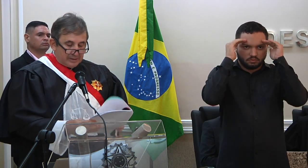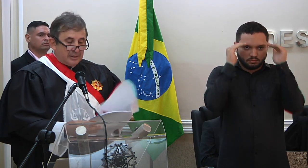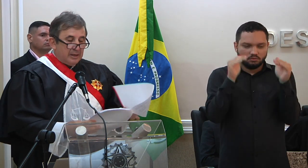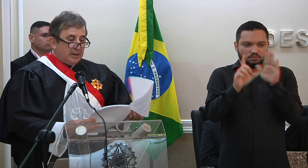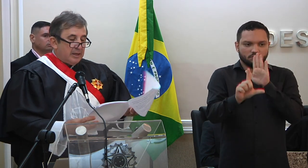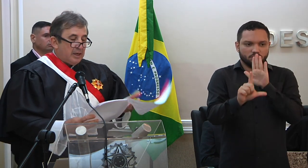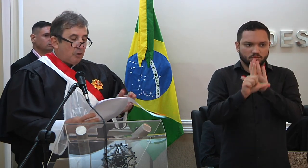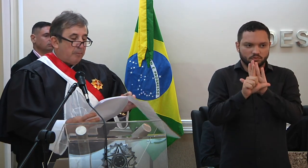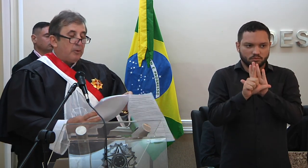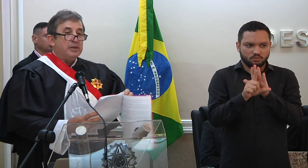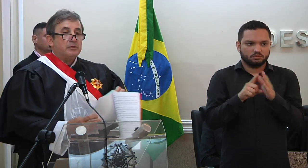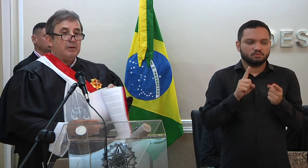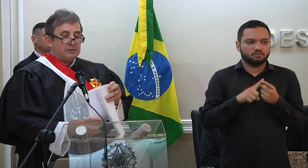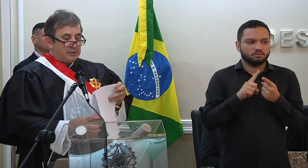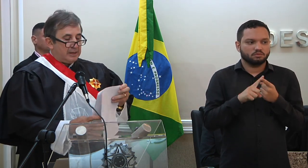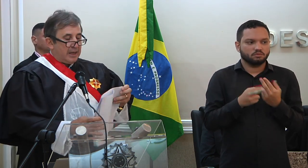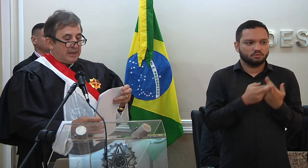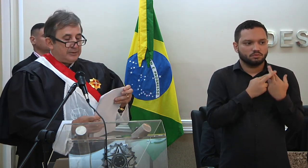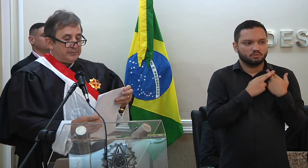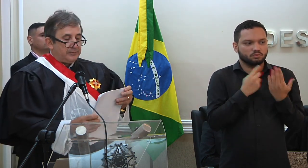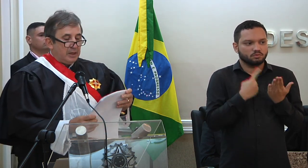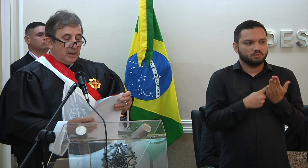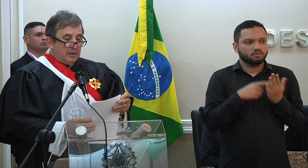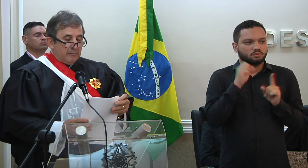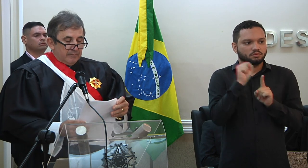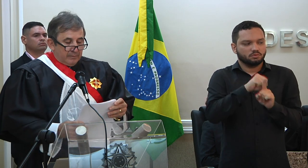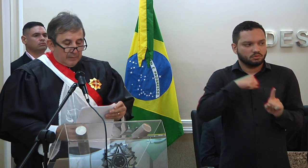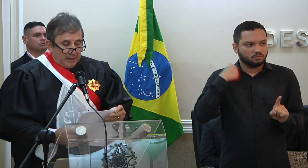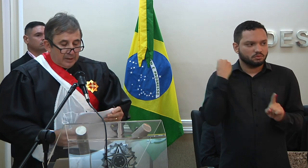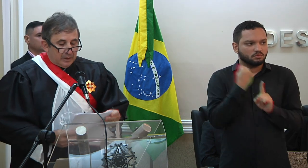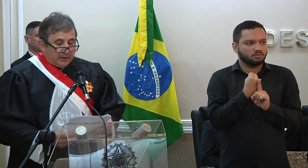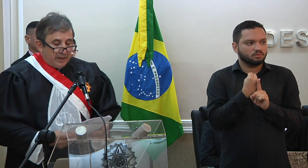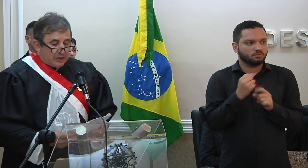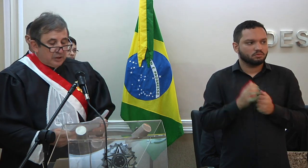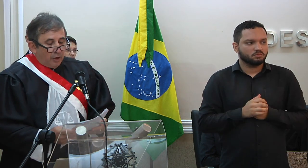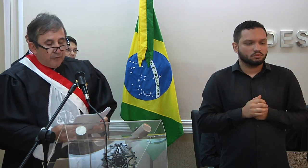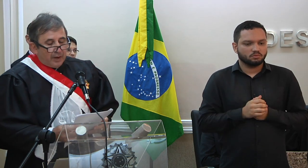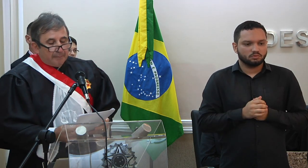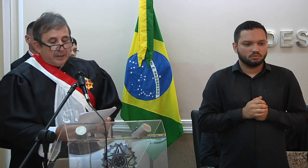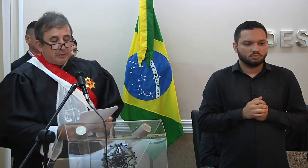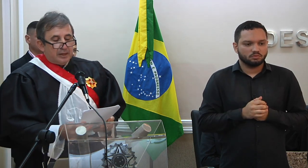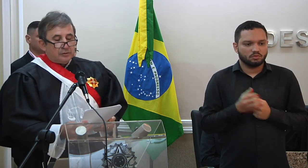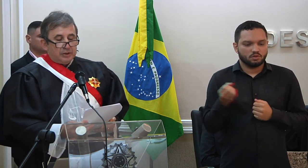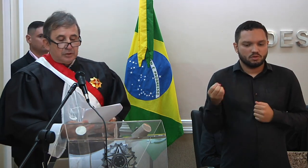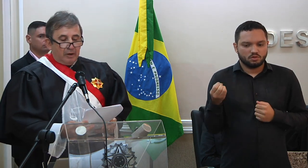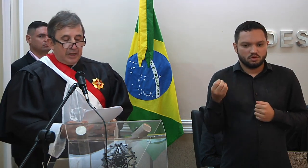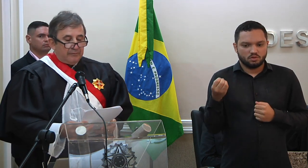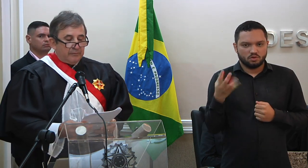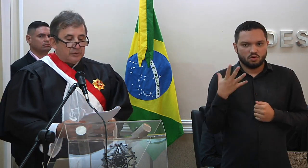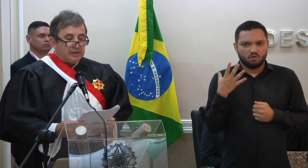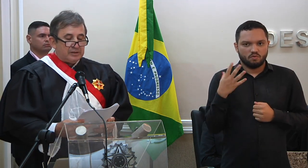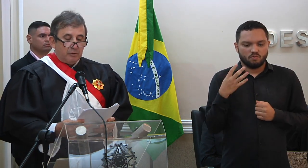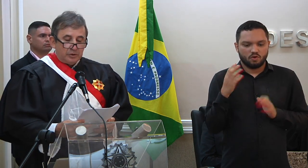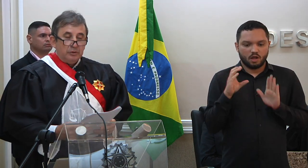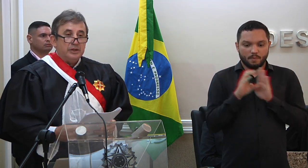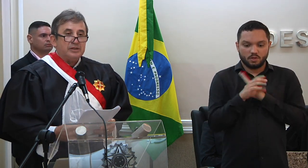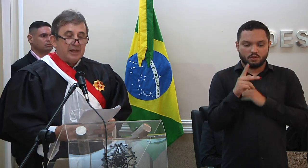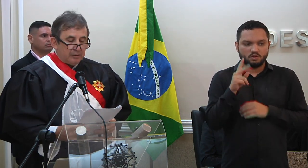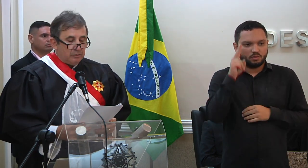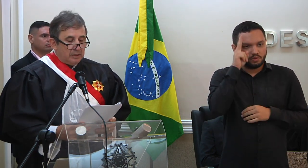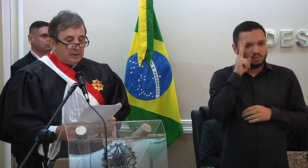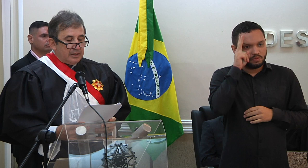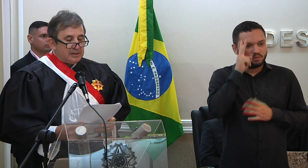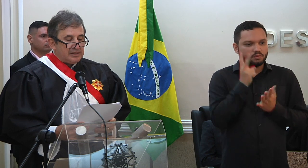às leis e compromisso com a sociedade. Que, neste novo capítulo da sua história, você se